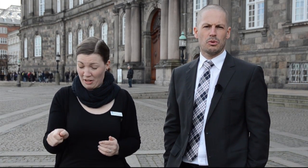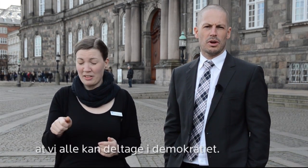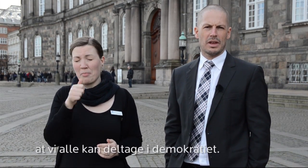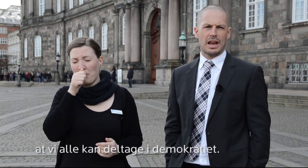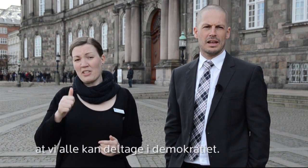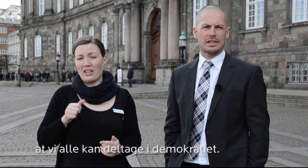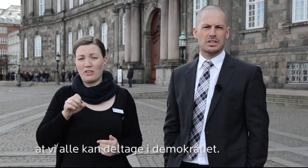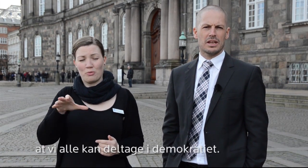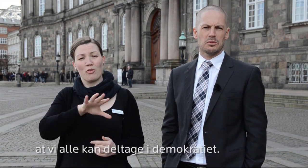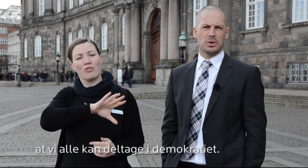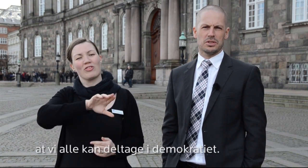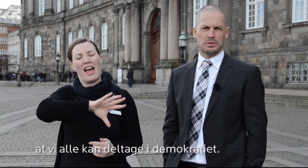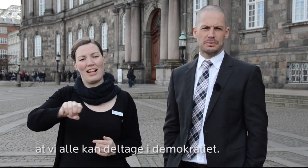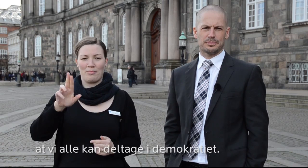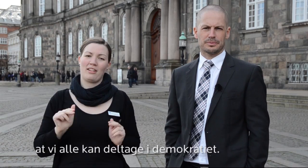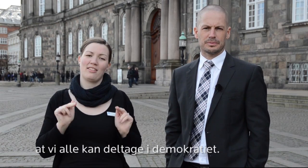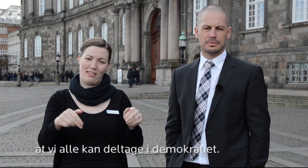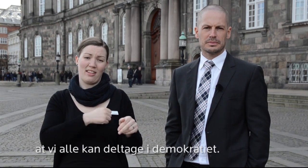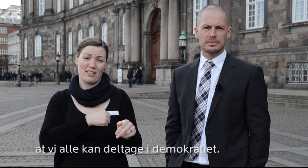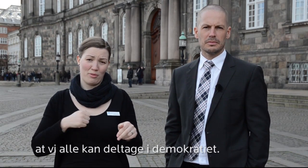symbol på, at vi alle kan deltage i demokratiet.